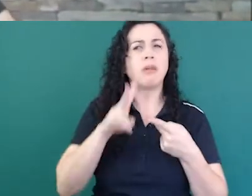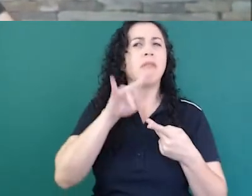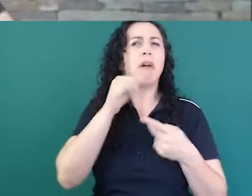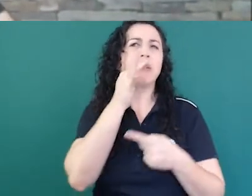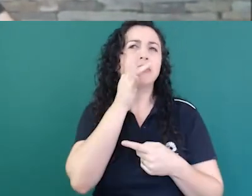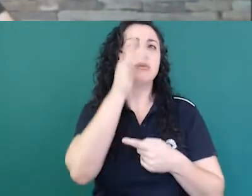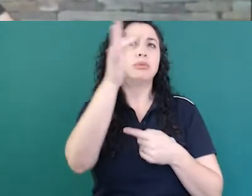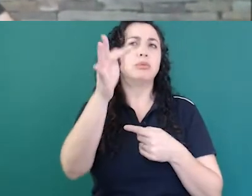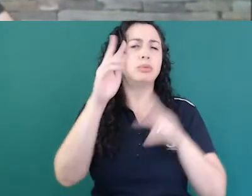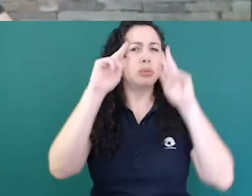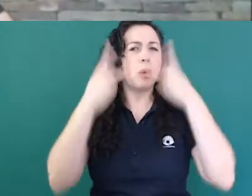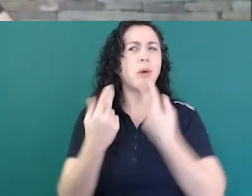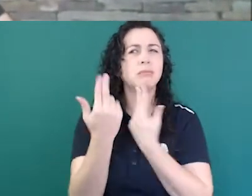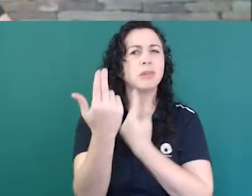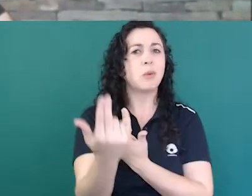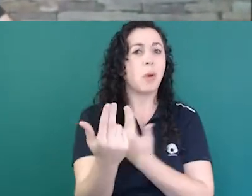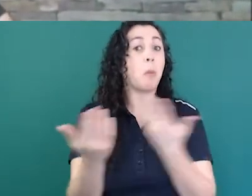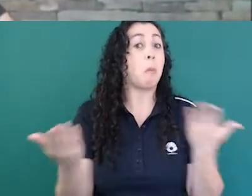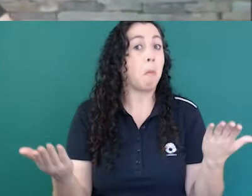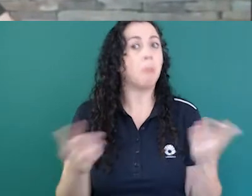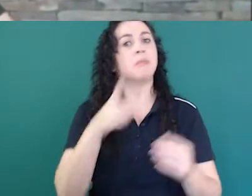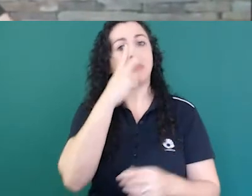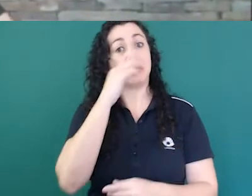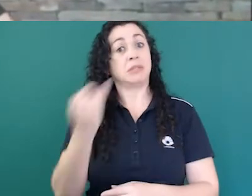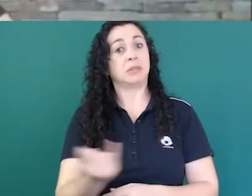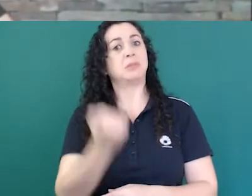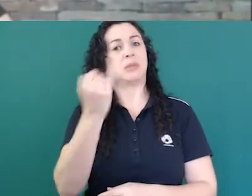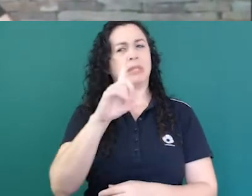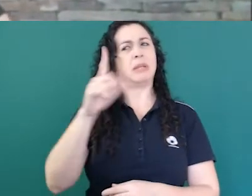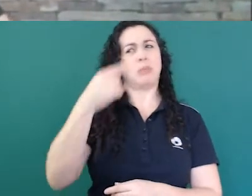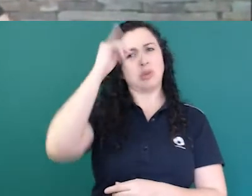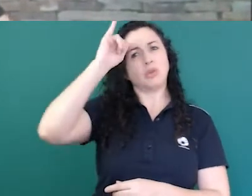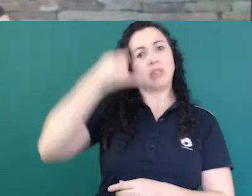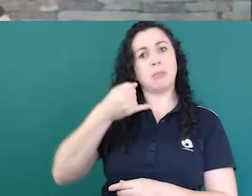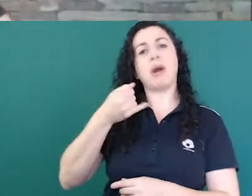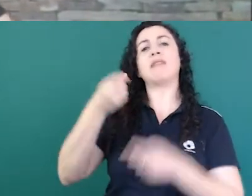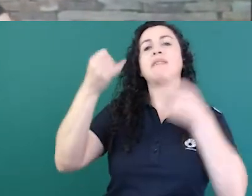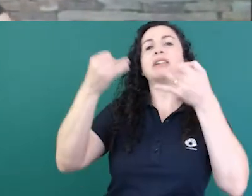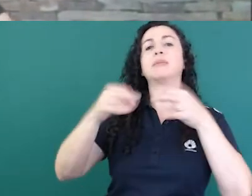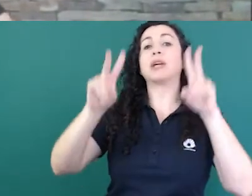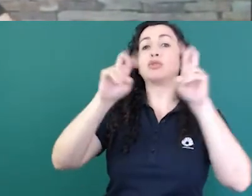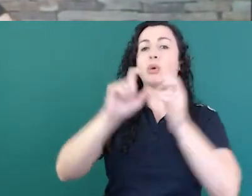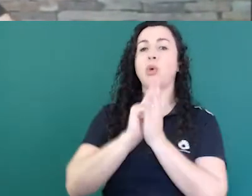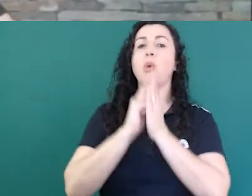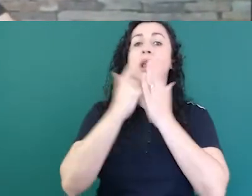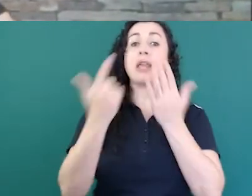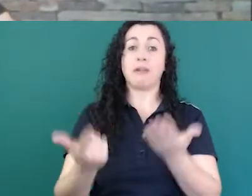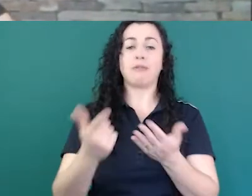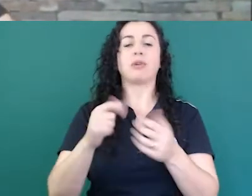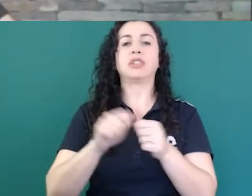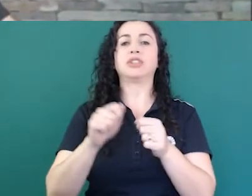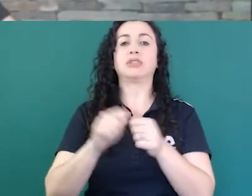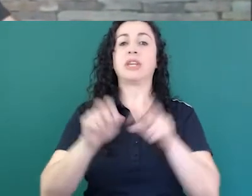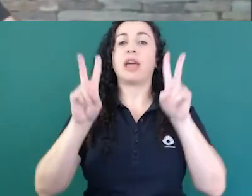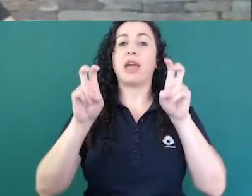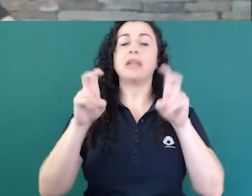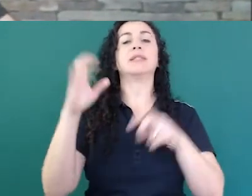muito importante. Então, acho que o Zemario vai falar um pouco da tradução que fizemos de um livro de ciências do terceiro ano